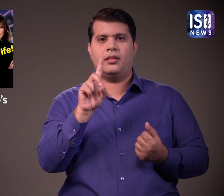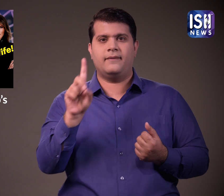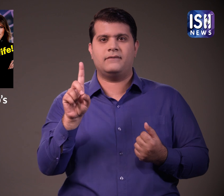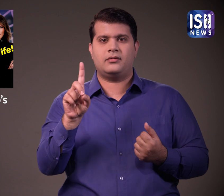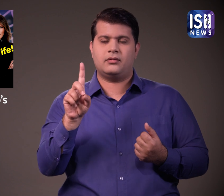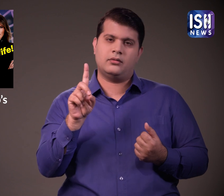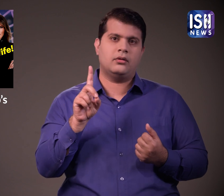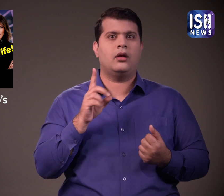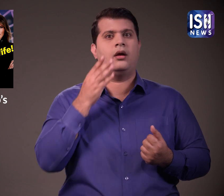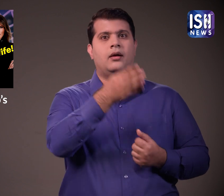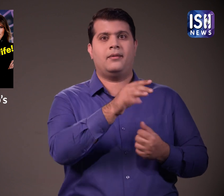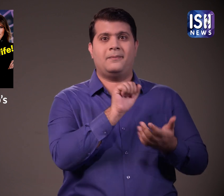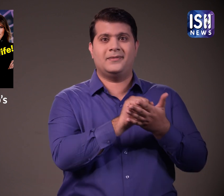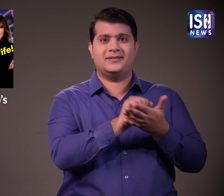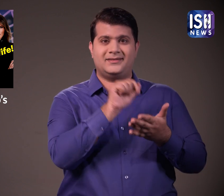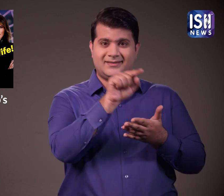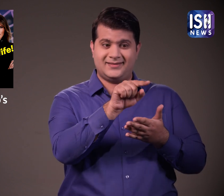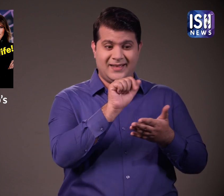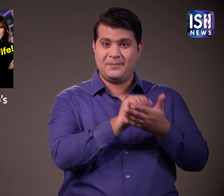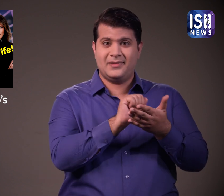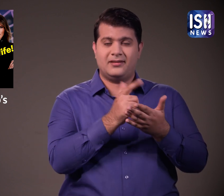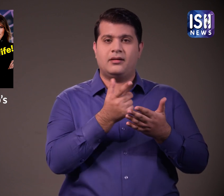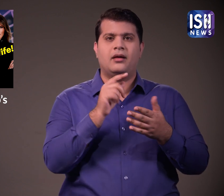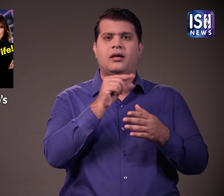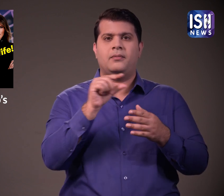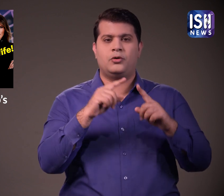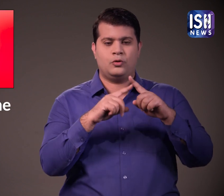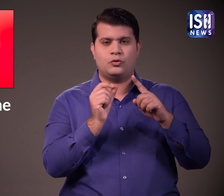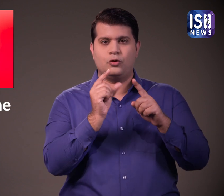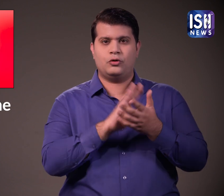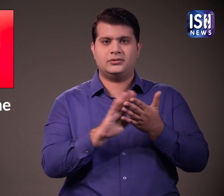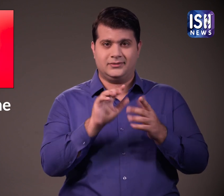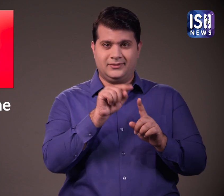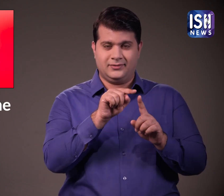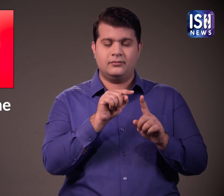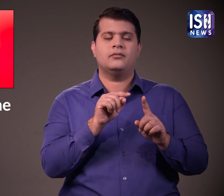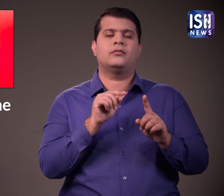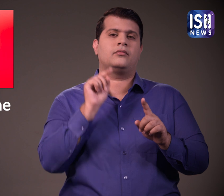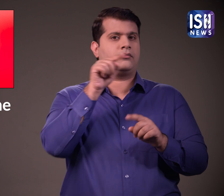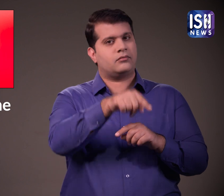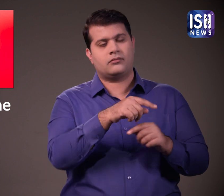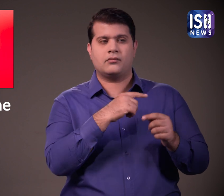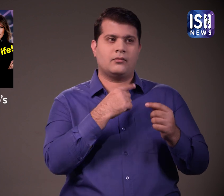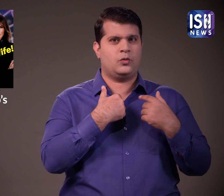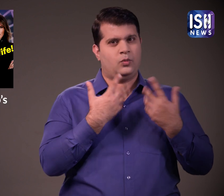ट्रॉम्प के साथ अपने संबन के बारे में एक टेल ओल इंटर्व्यू के लिए चछ मैगेजीन से संपर्क किया